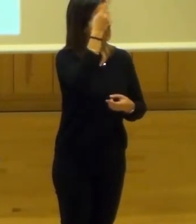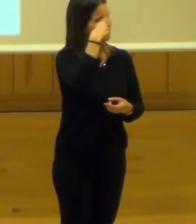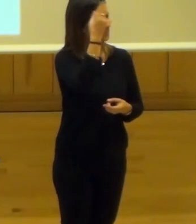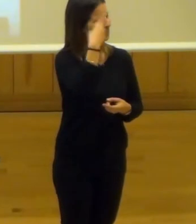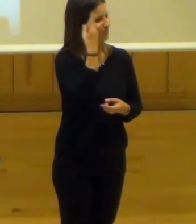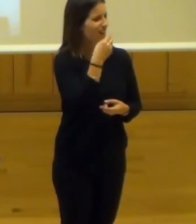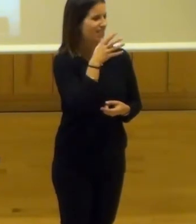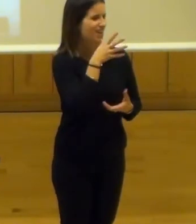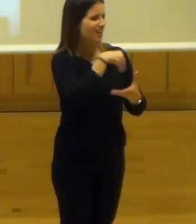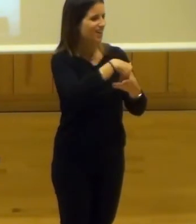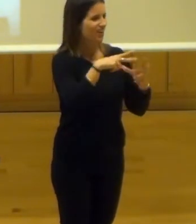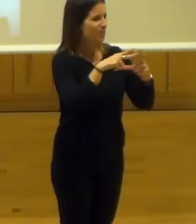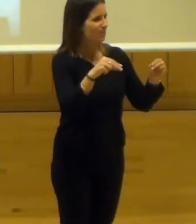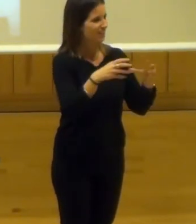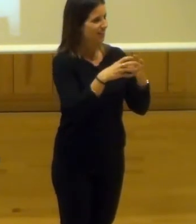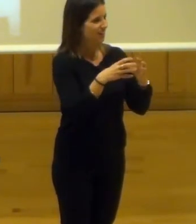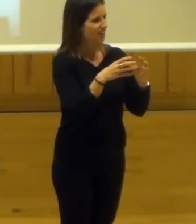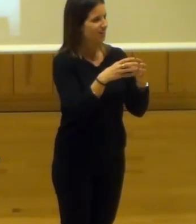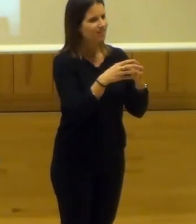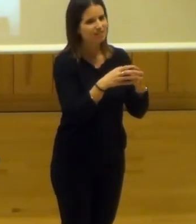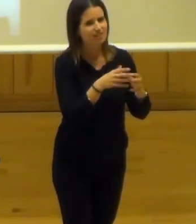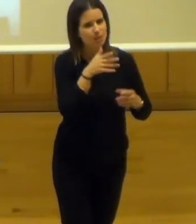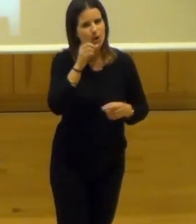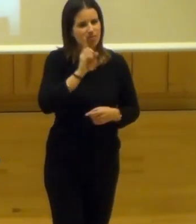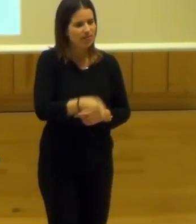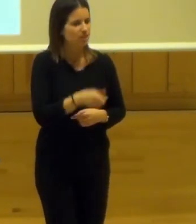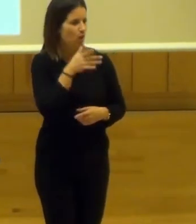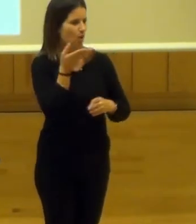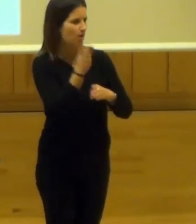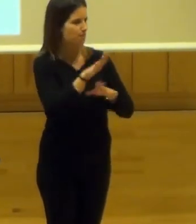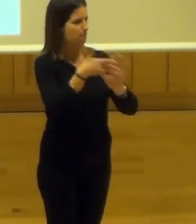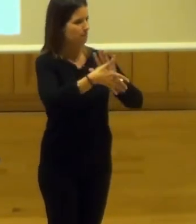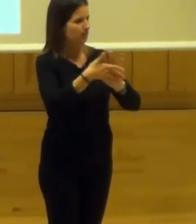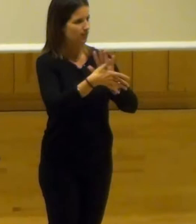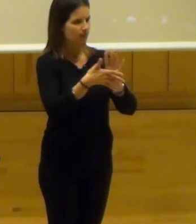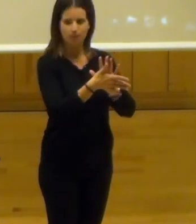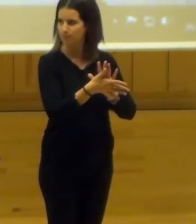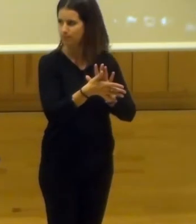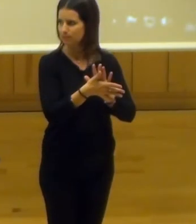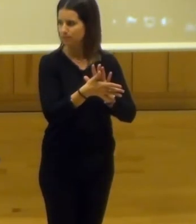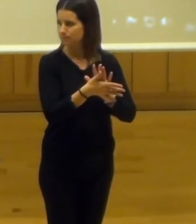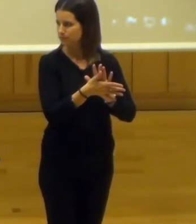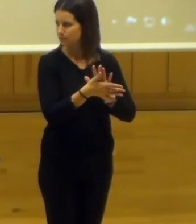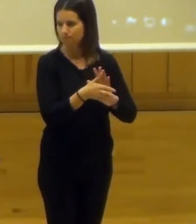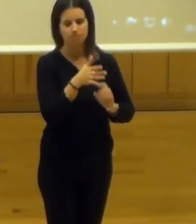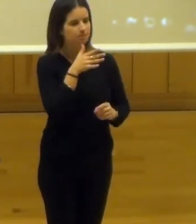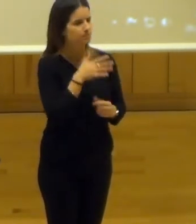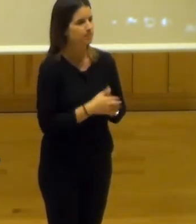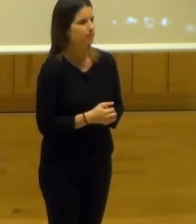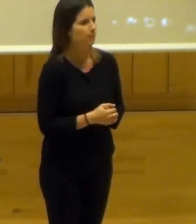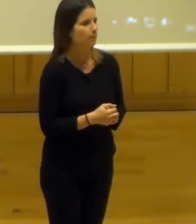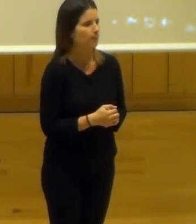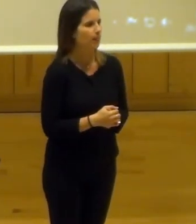la Universidad de Granada. Ricardo Anguita, que es el director, va a hacer la micropresentación, que está basada…